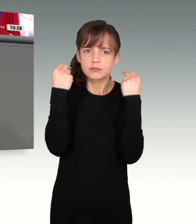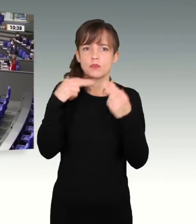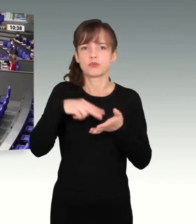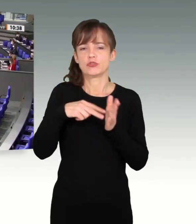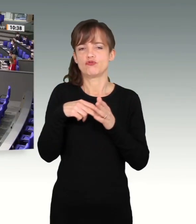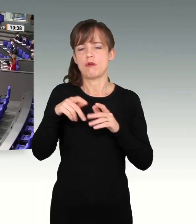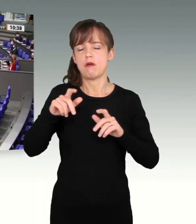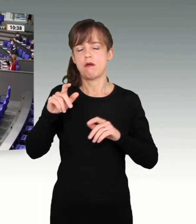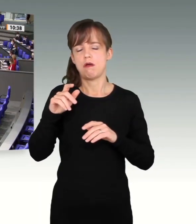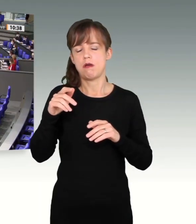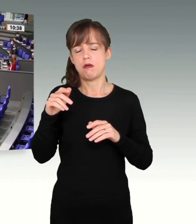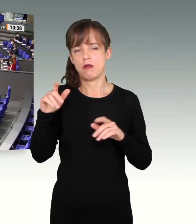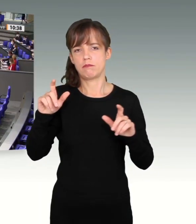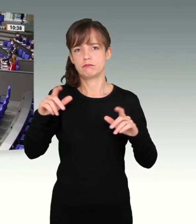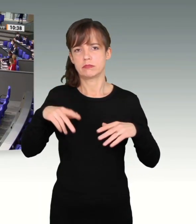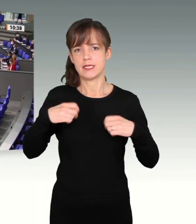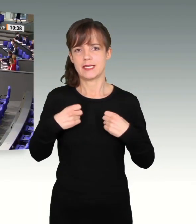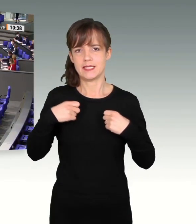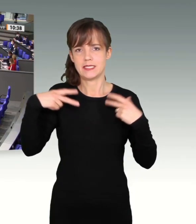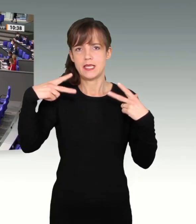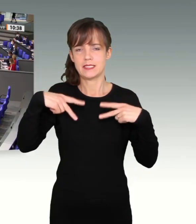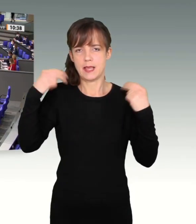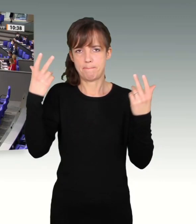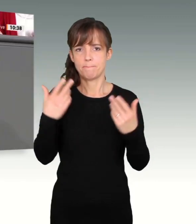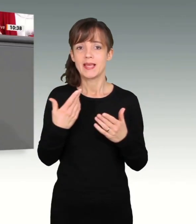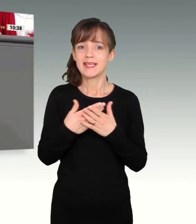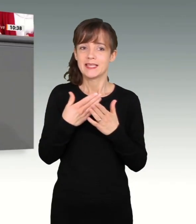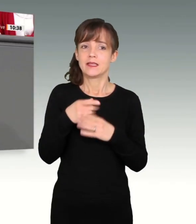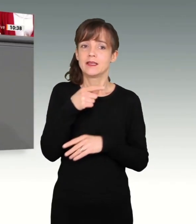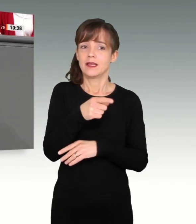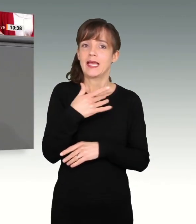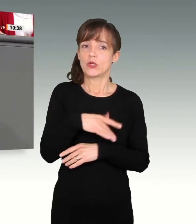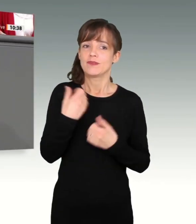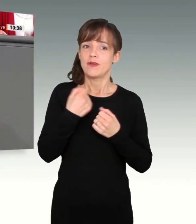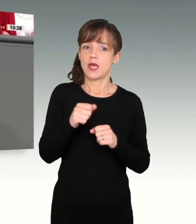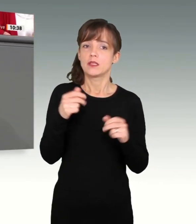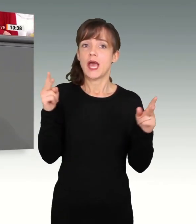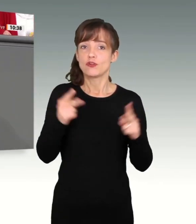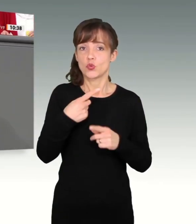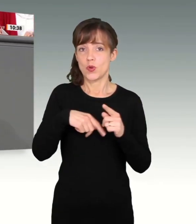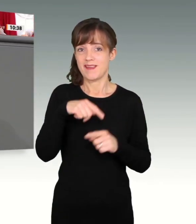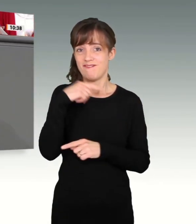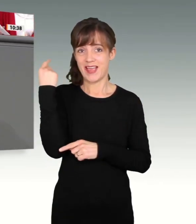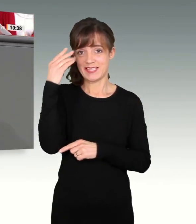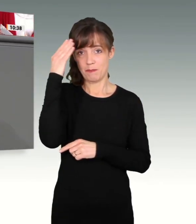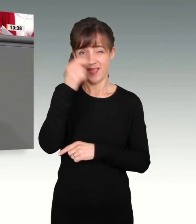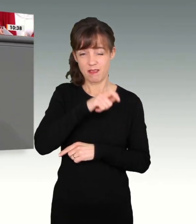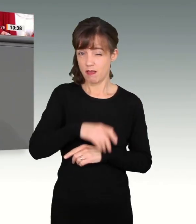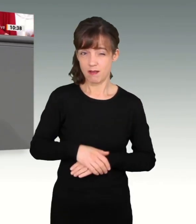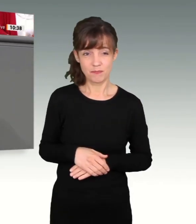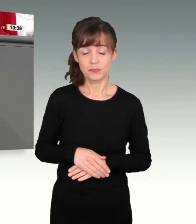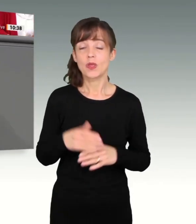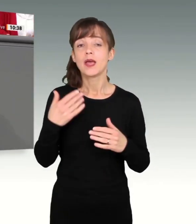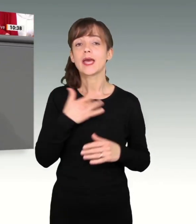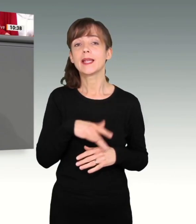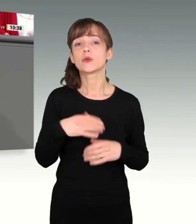Die Religionsfreiheit wird nicht durch alte weiße Männer eingeschränkt. Die Religionsfreiheit wird heute vor